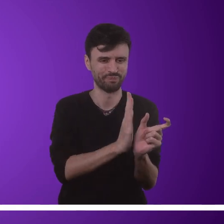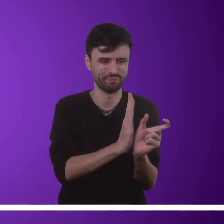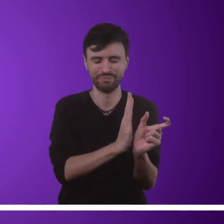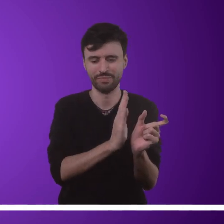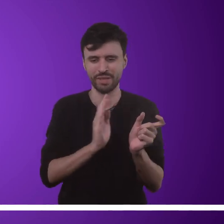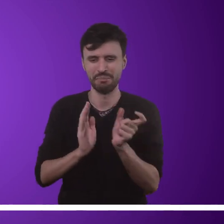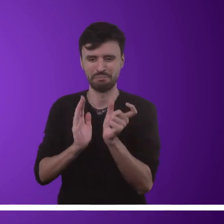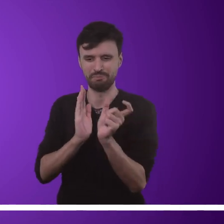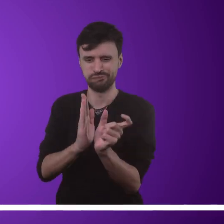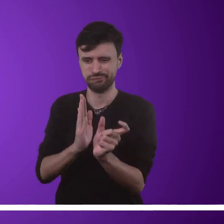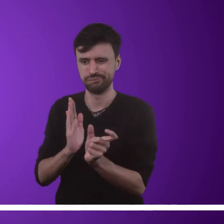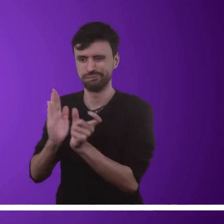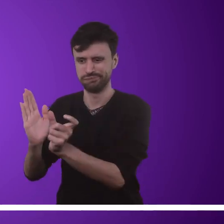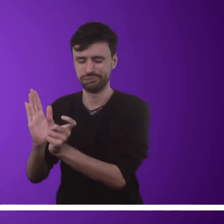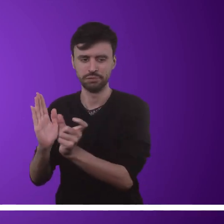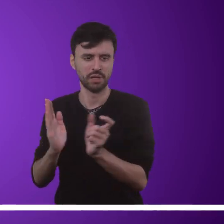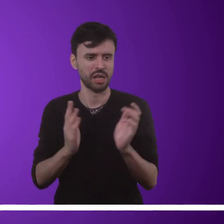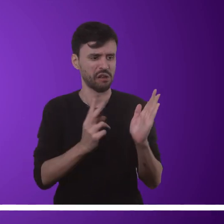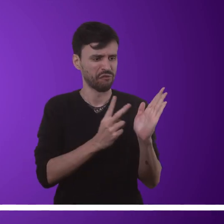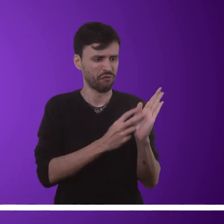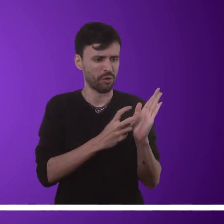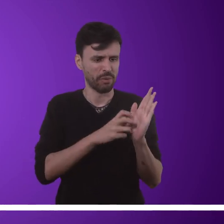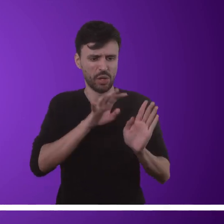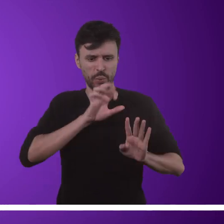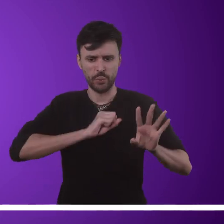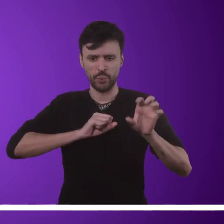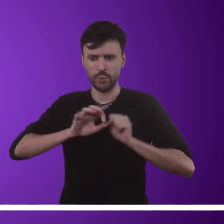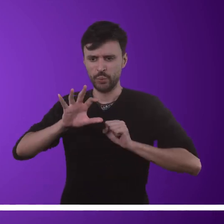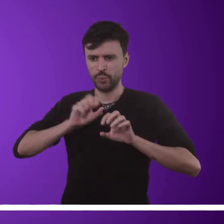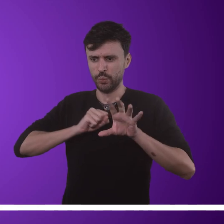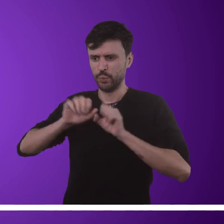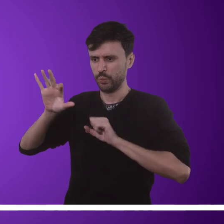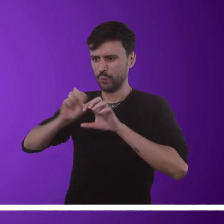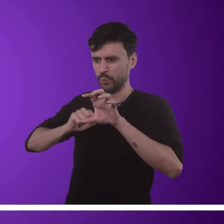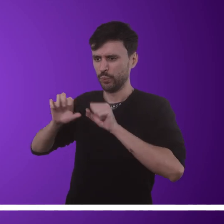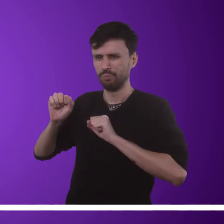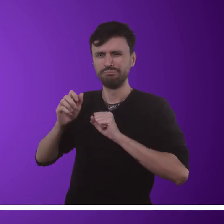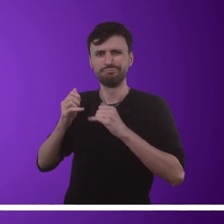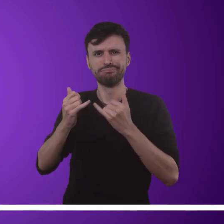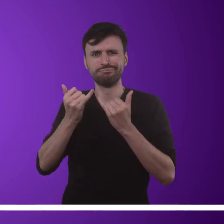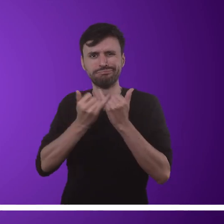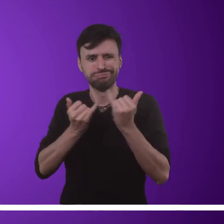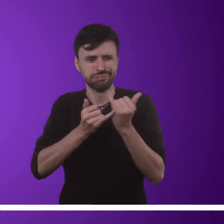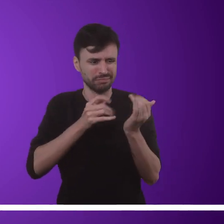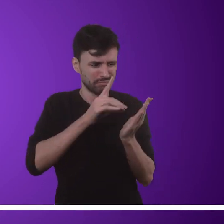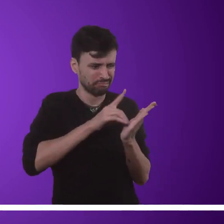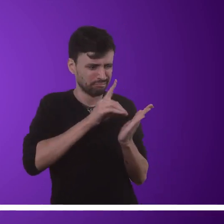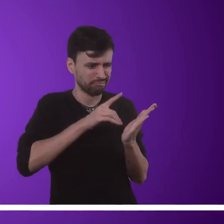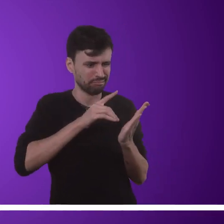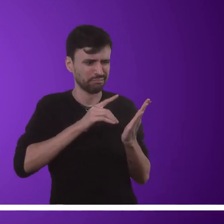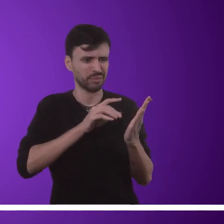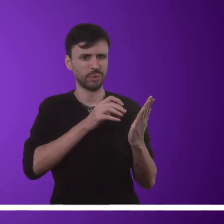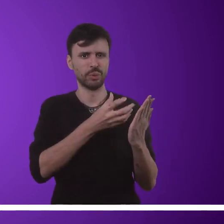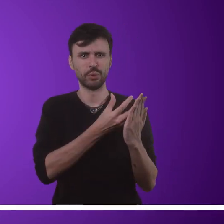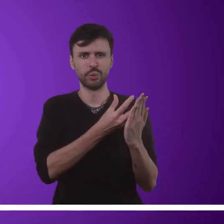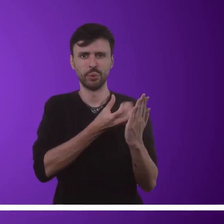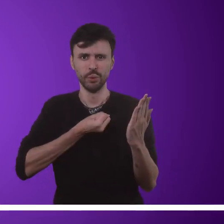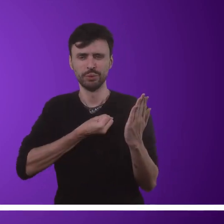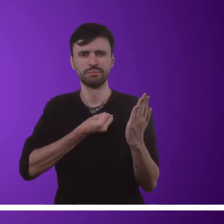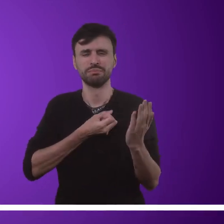isoladamente, estamos incorporando o vocabulário de forma dicionarizada. Não que isso seja